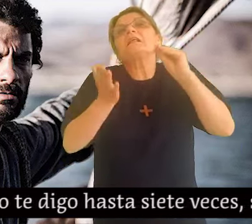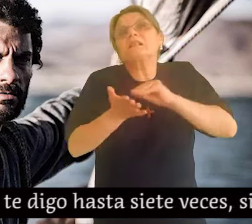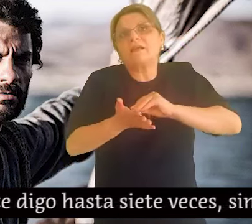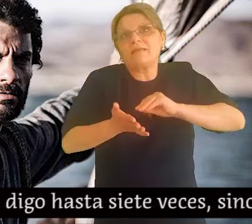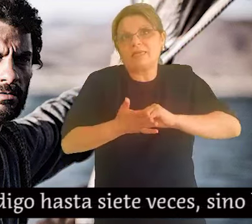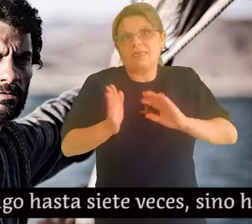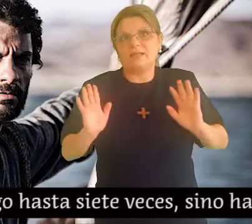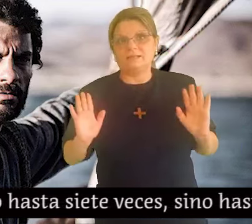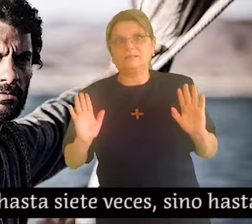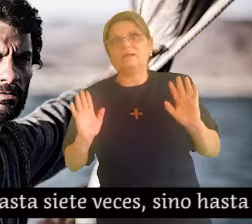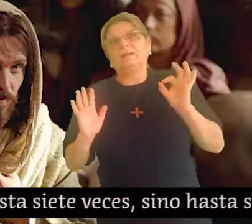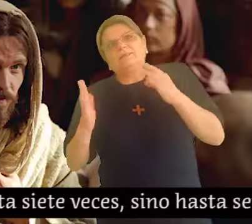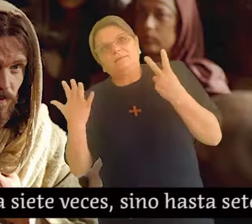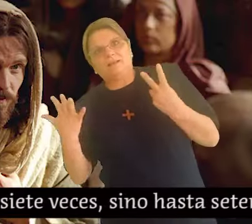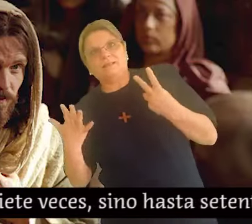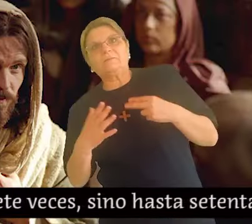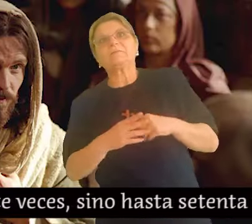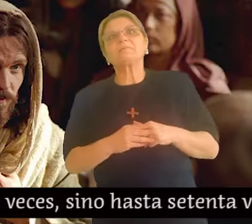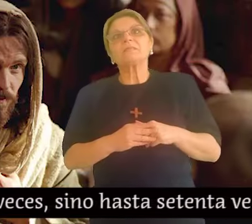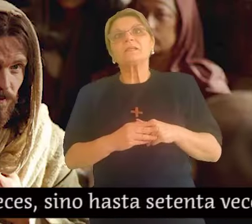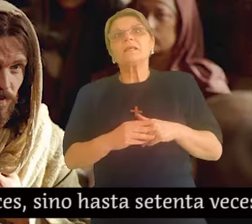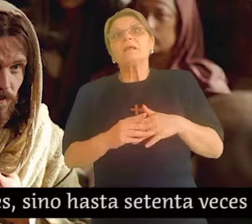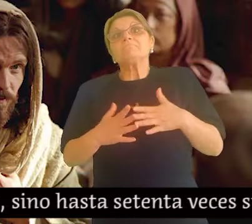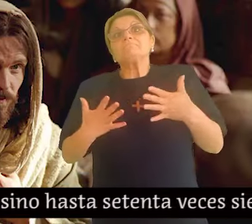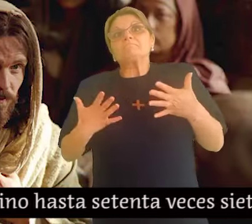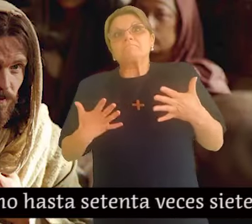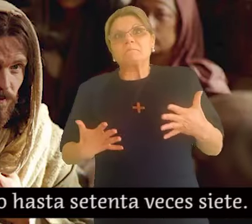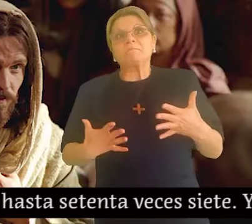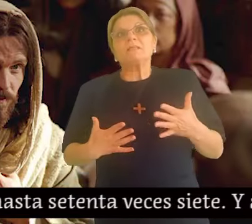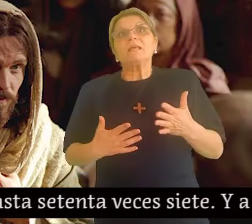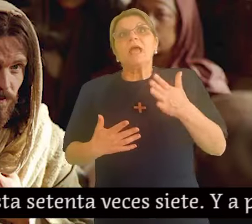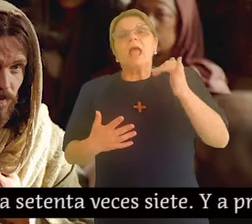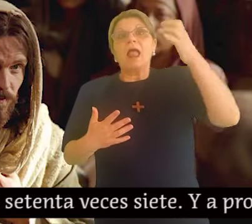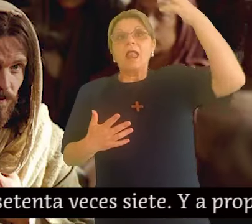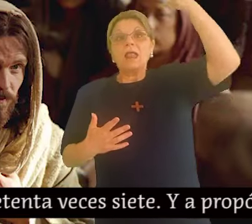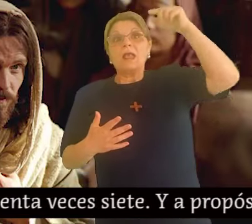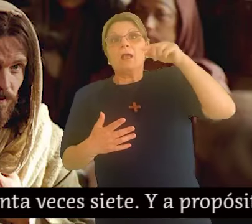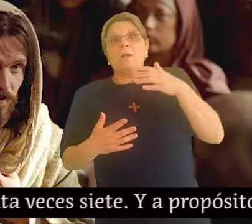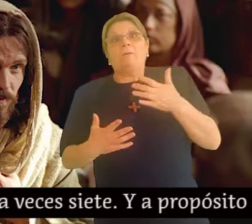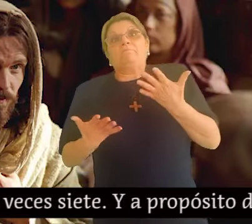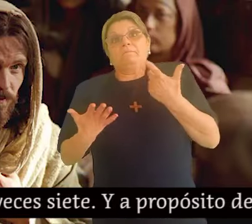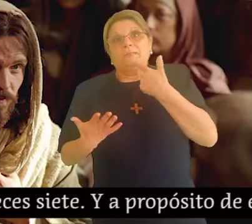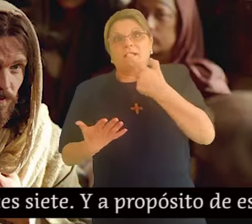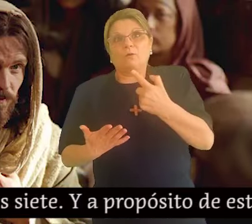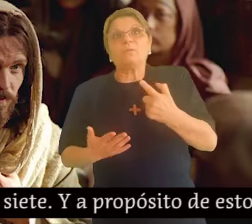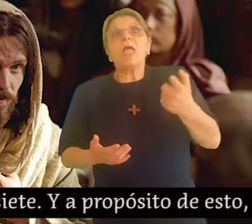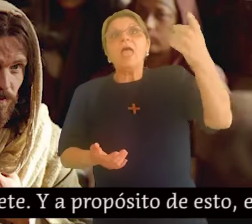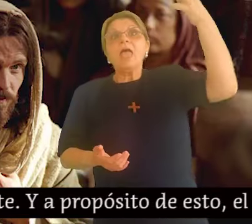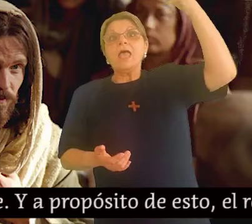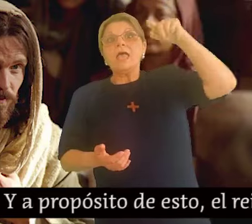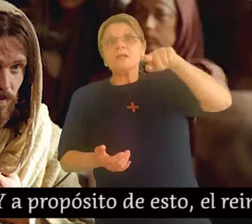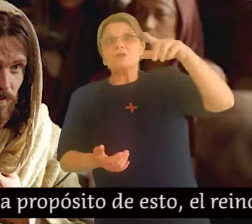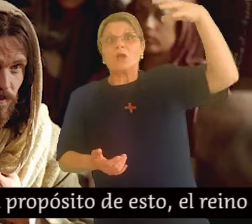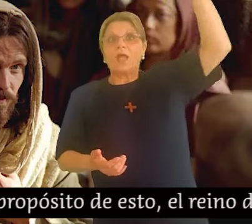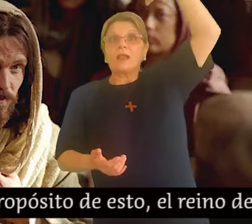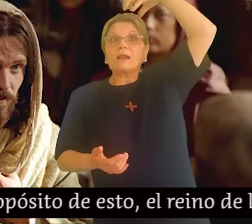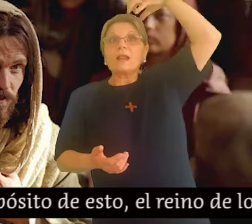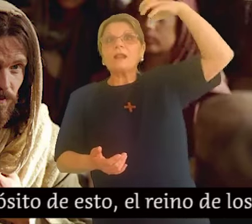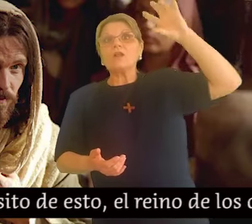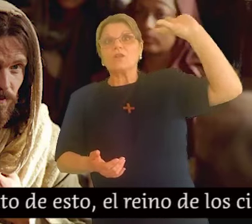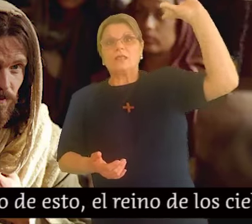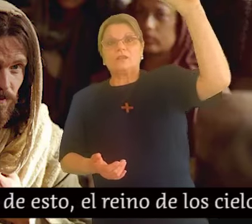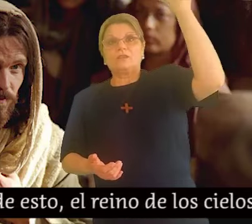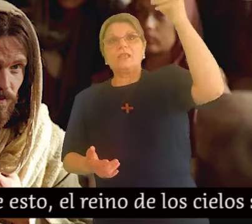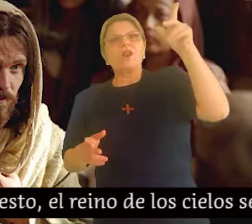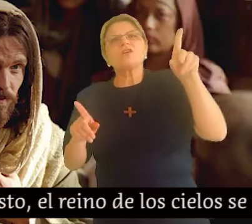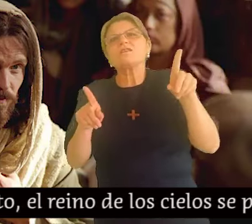Lectura del Santo Evangelio según San Mateo En aquel tiempo se adelant